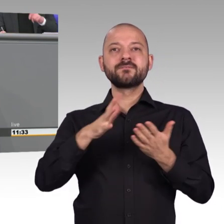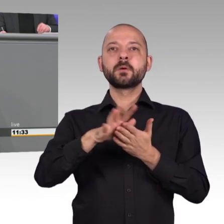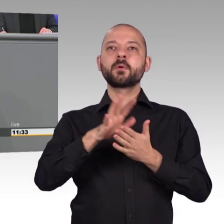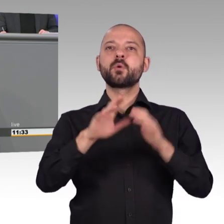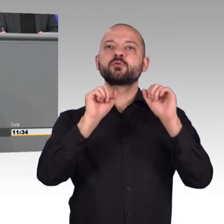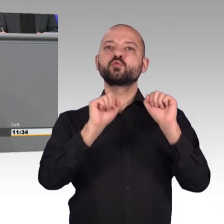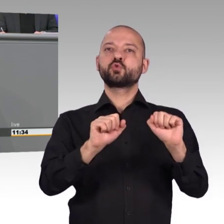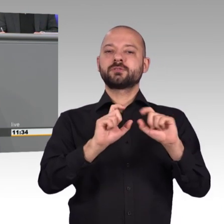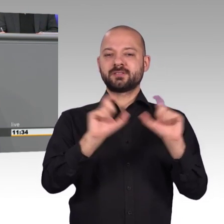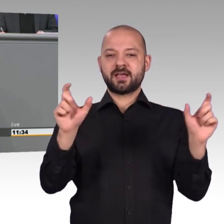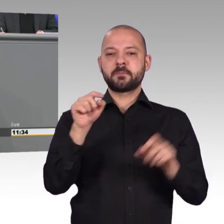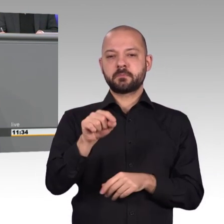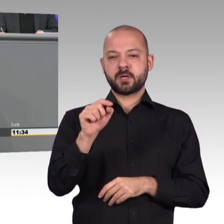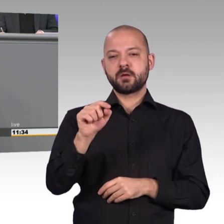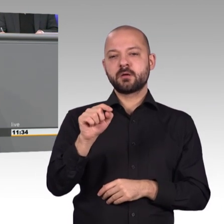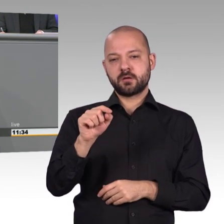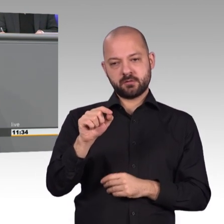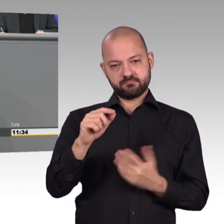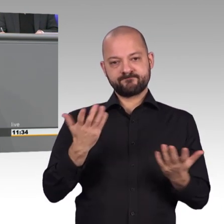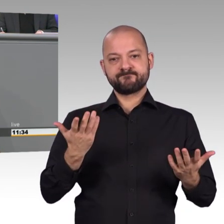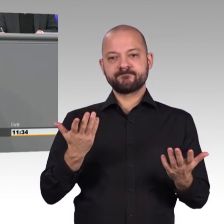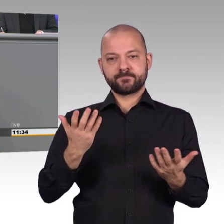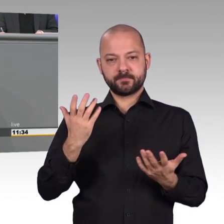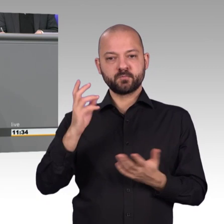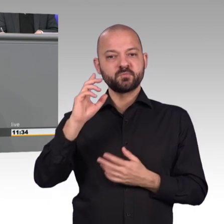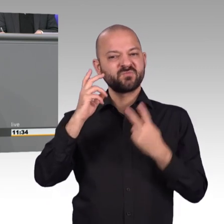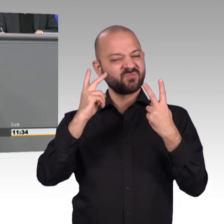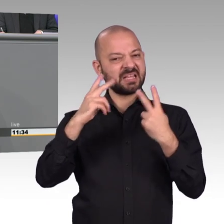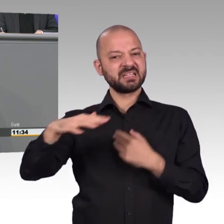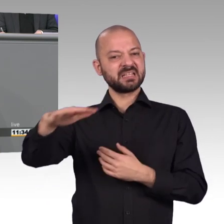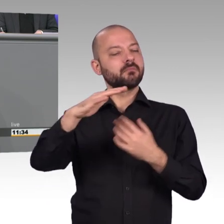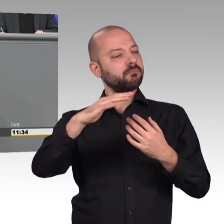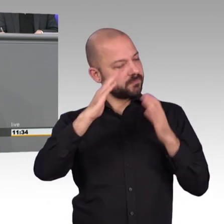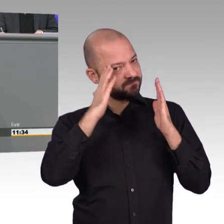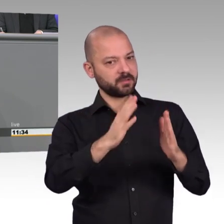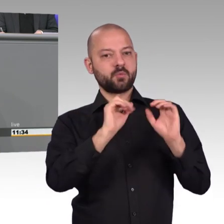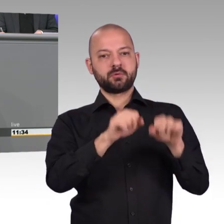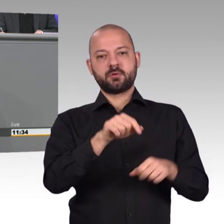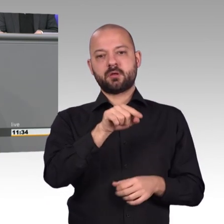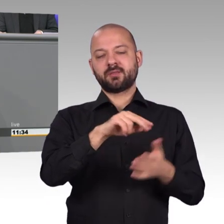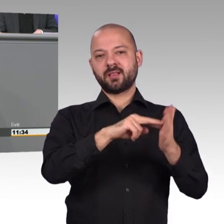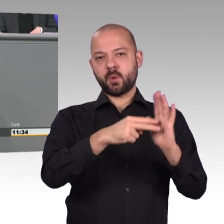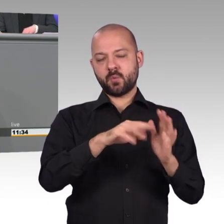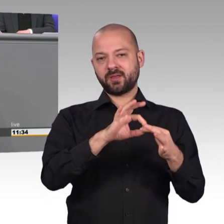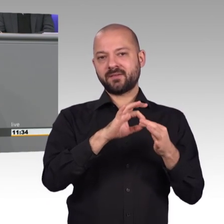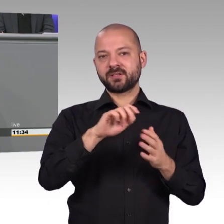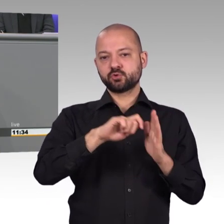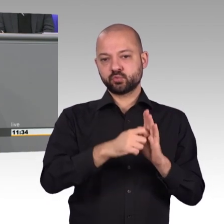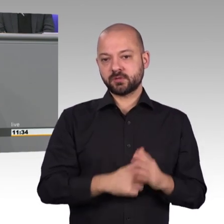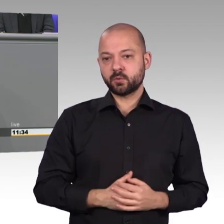in unsere Sicherheit, die darauf verlässt, dass wir auch entsprechende Stellen und Haushaltsmittel zur Verfügung stellen. Und das haben wir als neue Koalition in diesem Hause auch